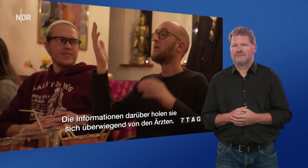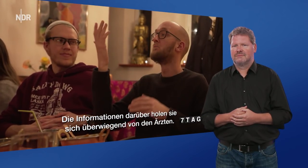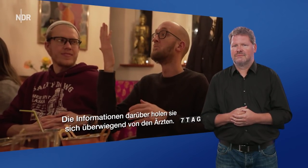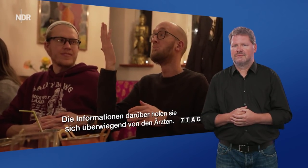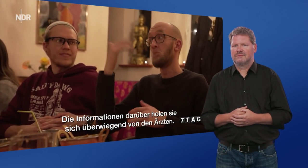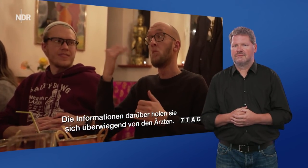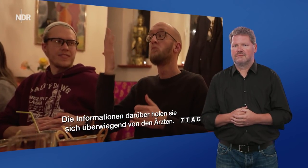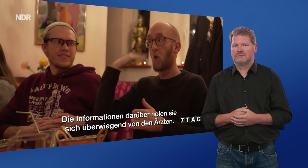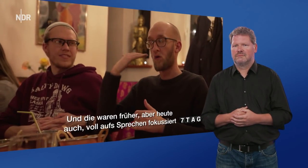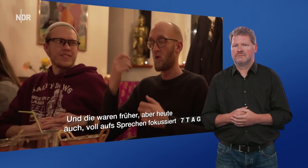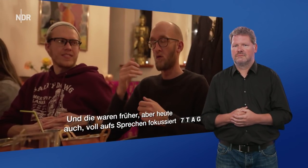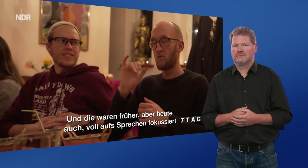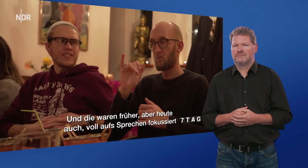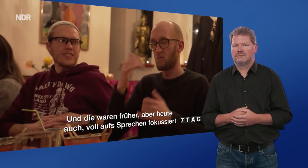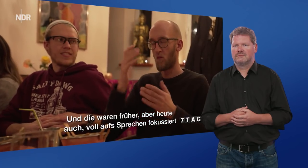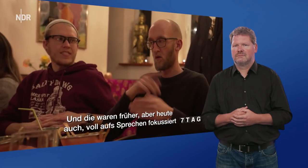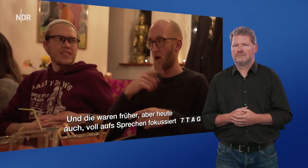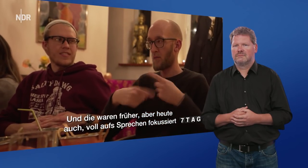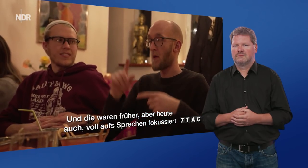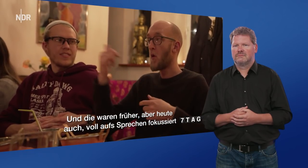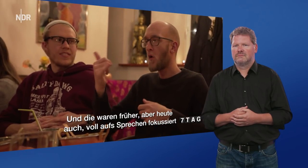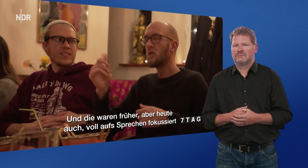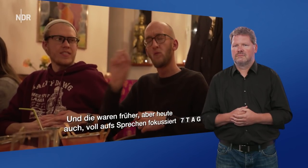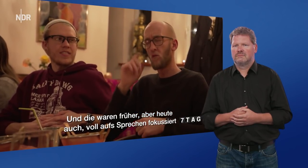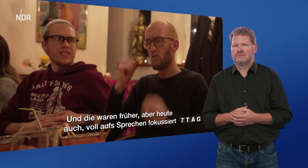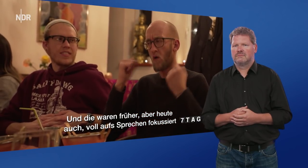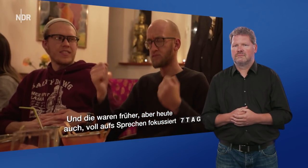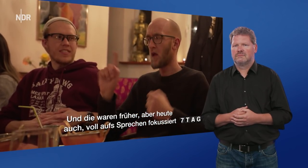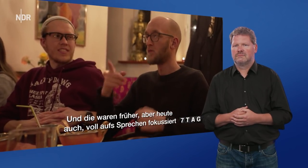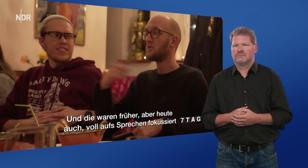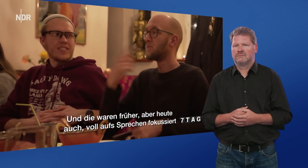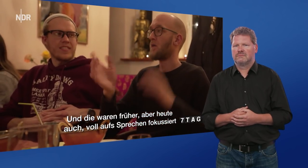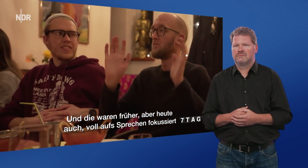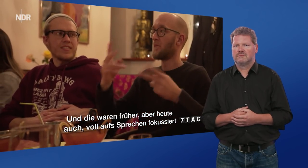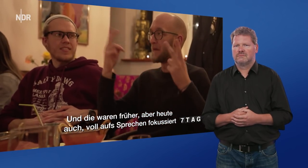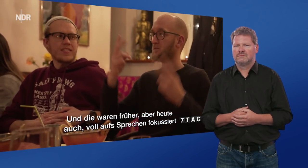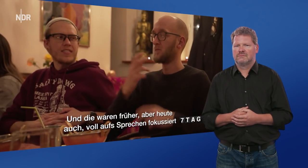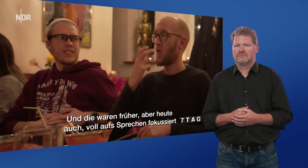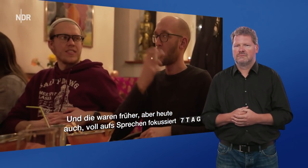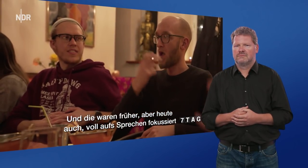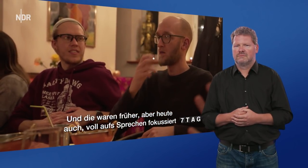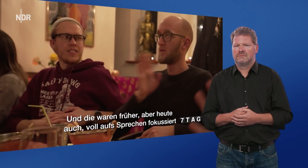Wenn man da die mögen sehen, Einen schon auch schwer. dann kommen. Ja. Wenn Ich es alles Ich das mehr